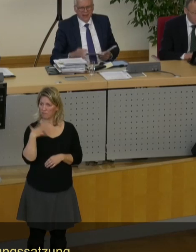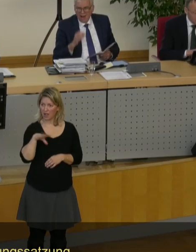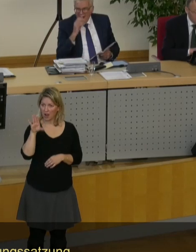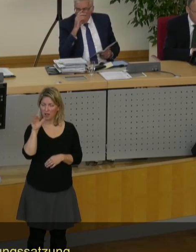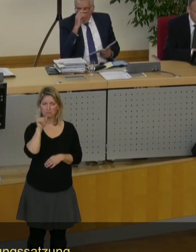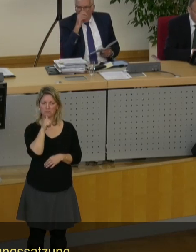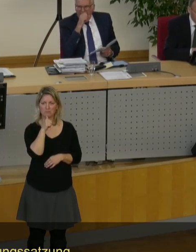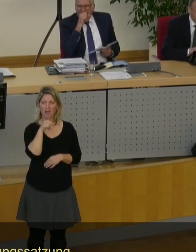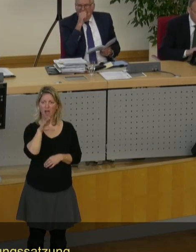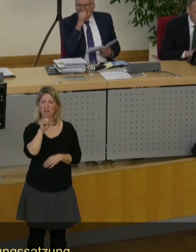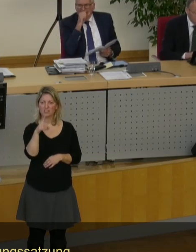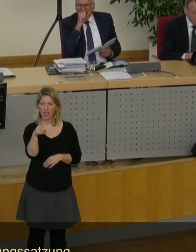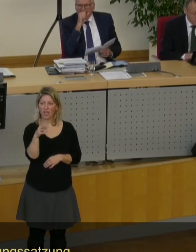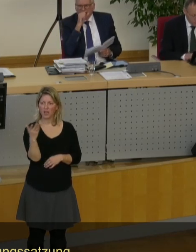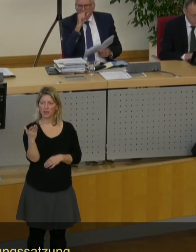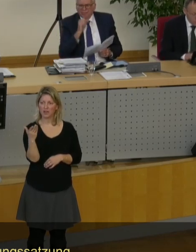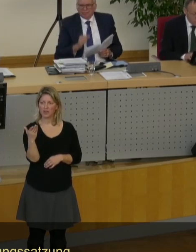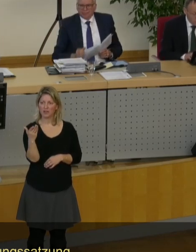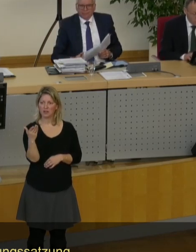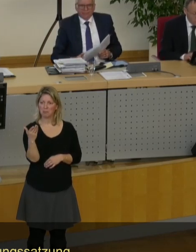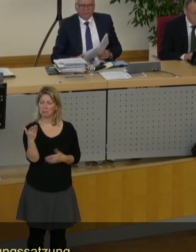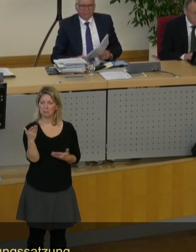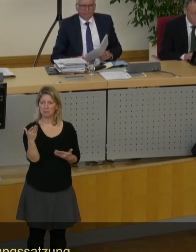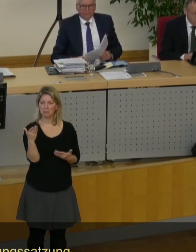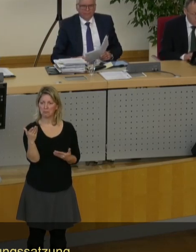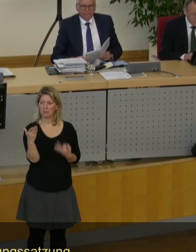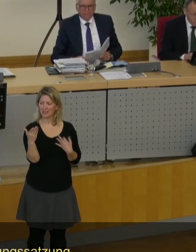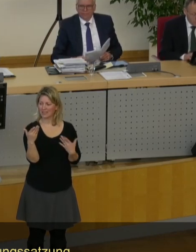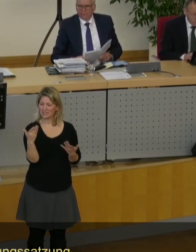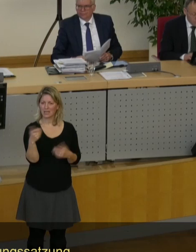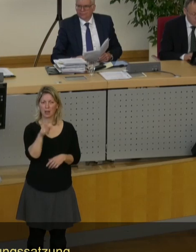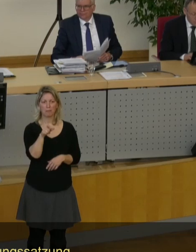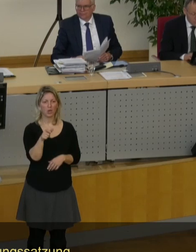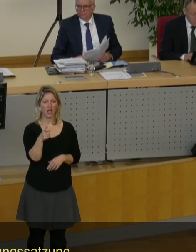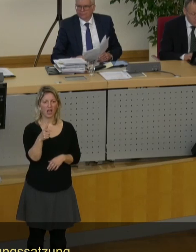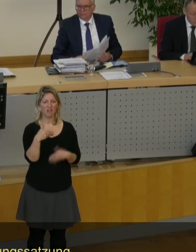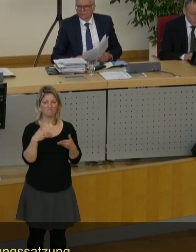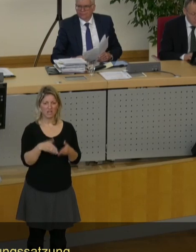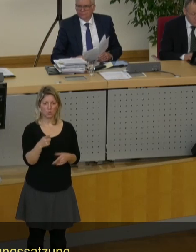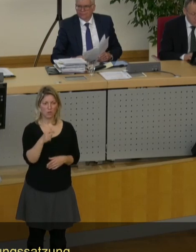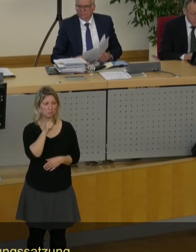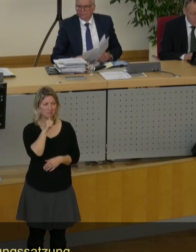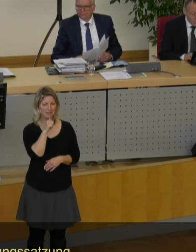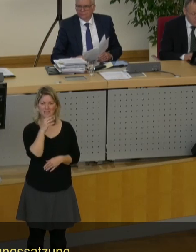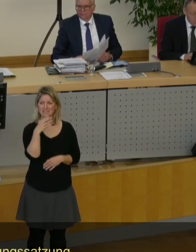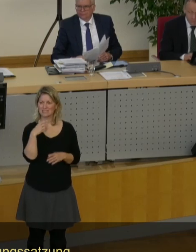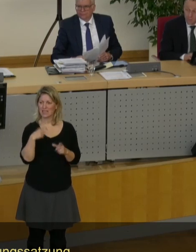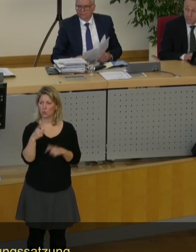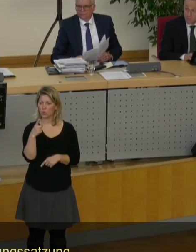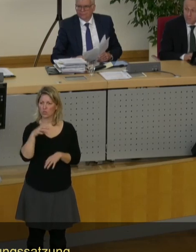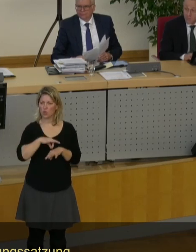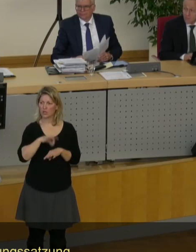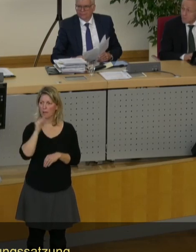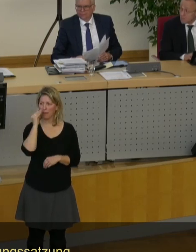nicht, AfD das Wort gewünscht, sehe ich nicht, Bürgerfraktion das Wort gewünscht, nein, CDU-Fraktion, Herr Dr. Brauns,